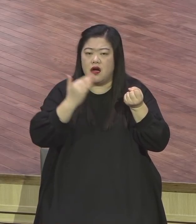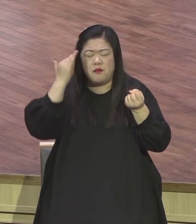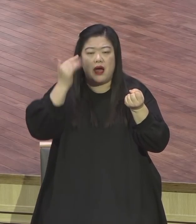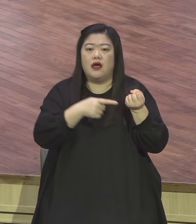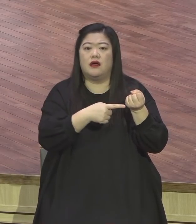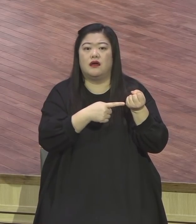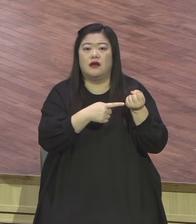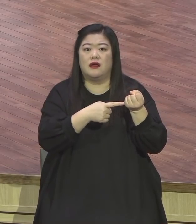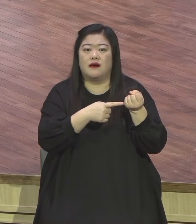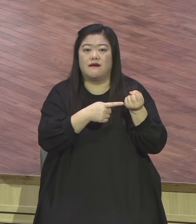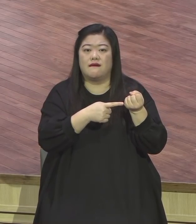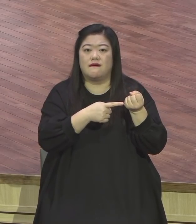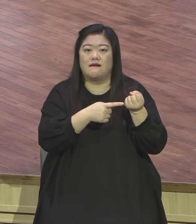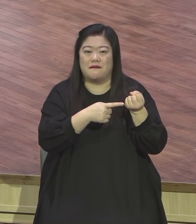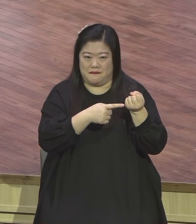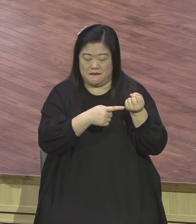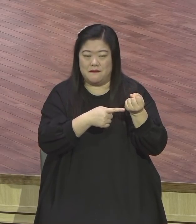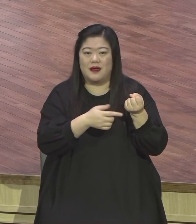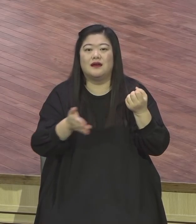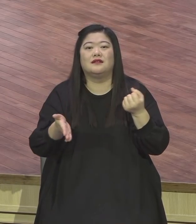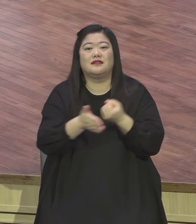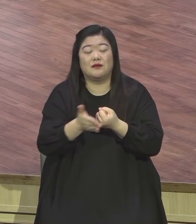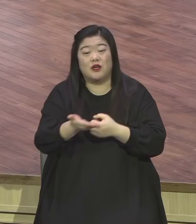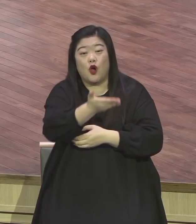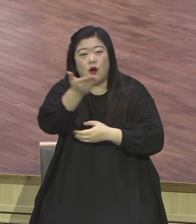매주 새로운 영적 양식을 모여야 돼요